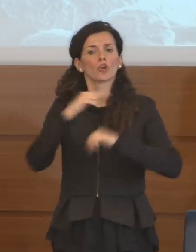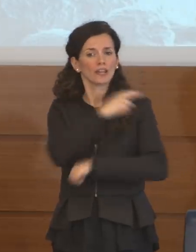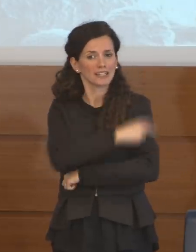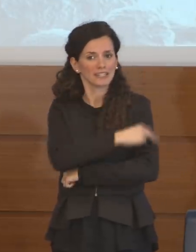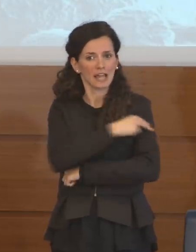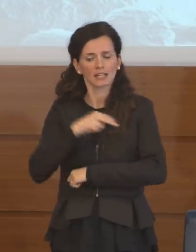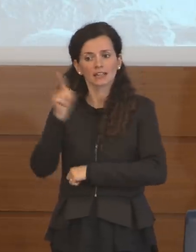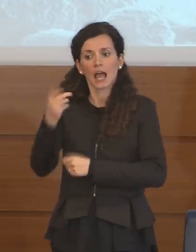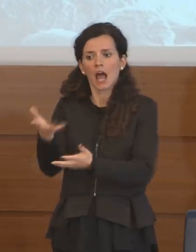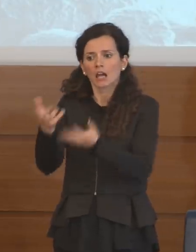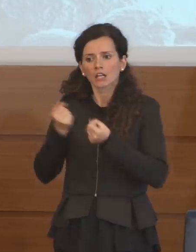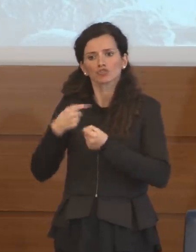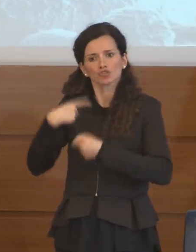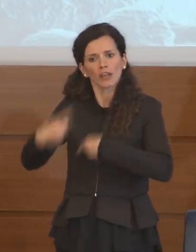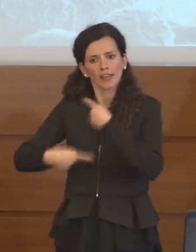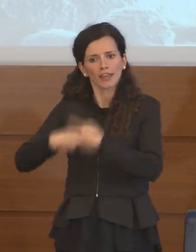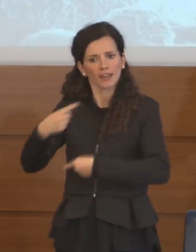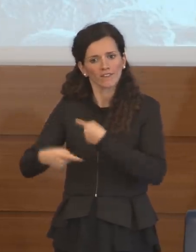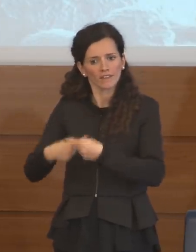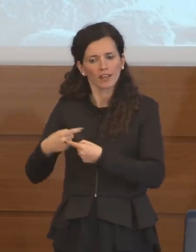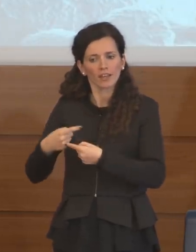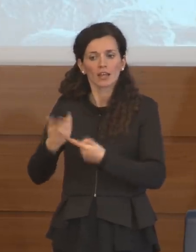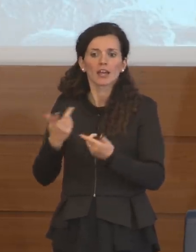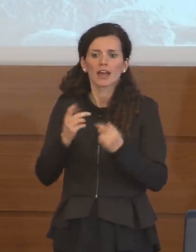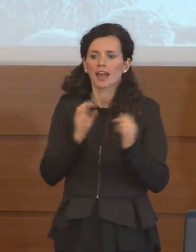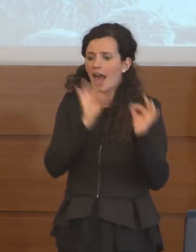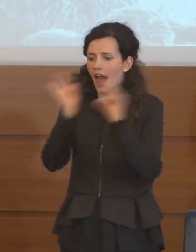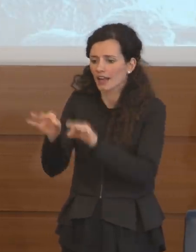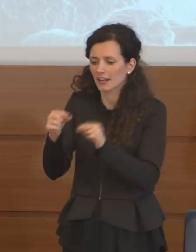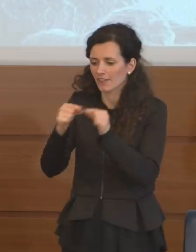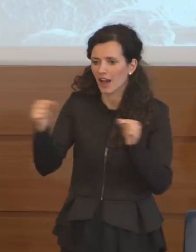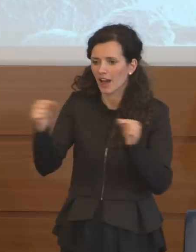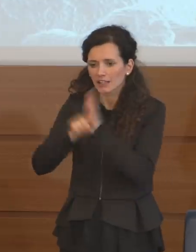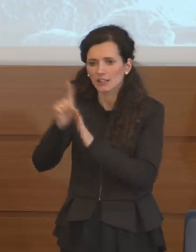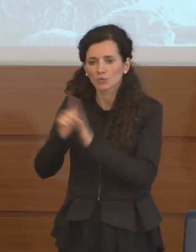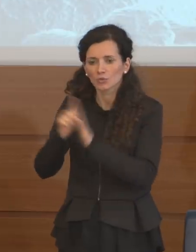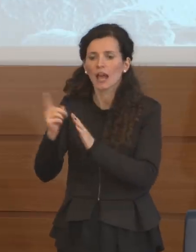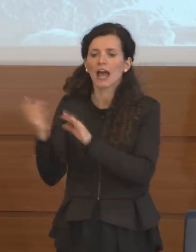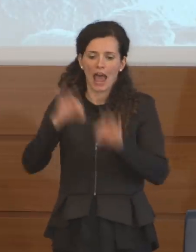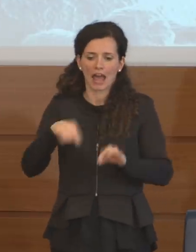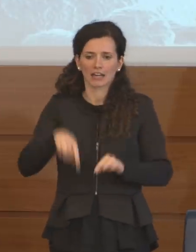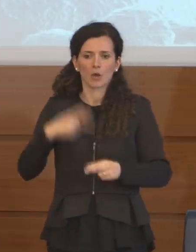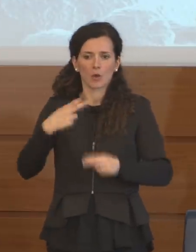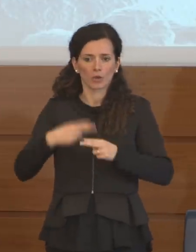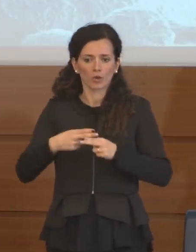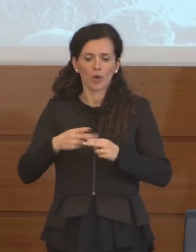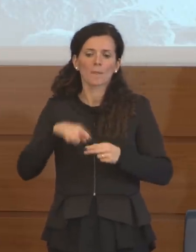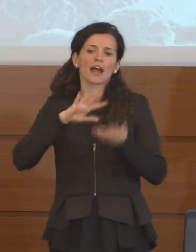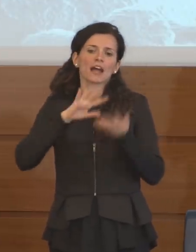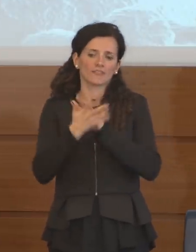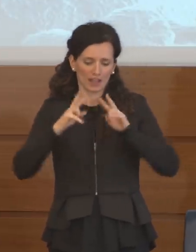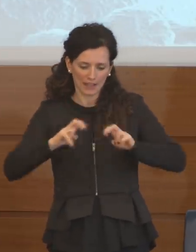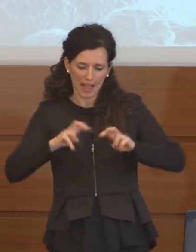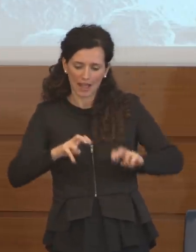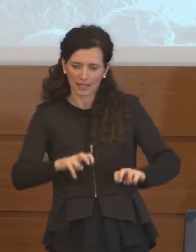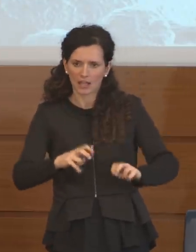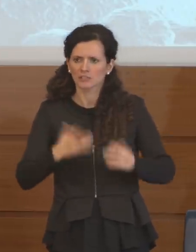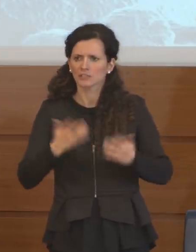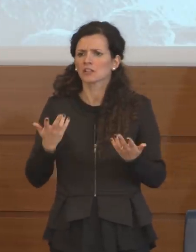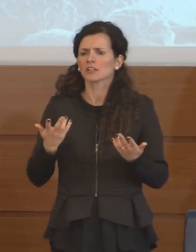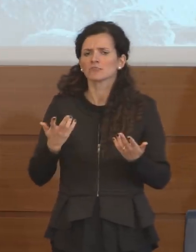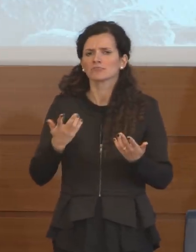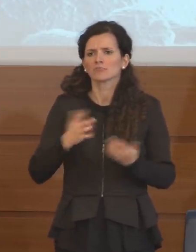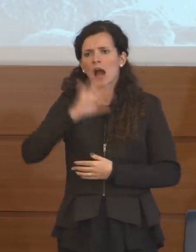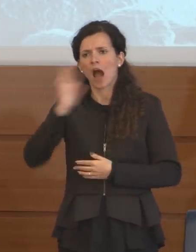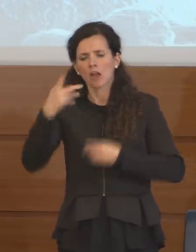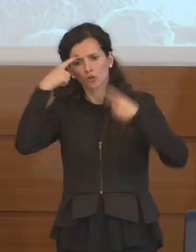ricevendo perché poi arrivano i campioni, arrivano l'Istituto a Roma e vengono fatte le analisi, quindi non c'è alcun tipo